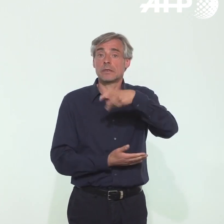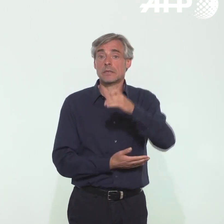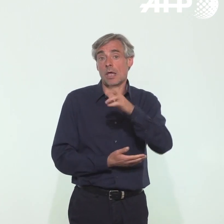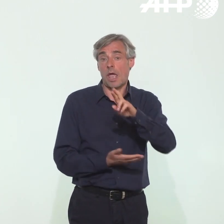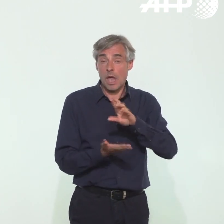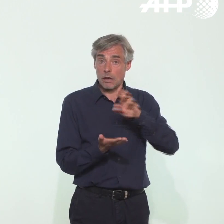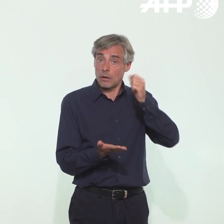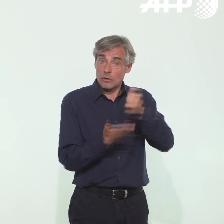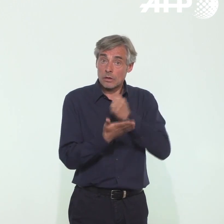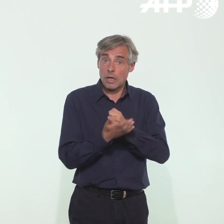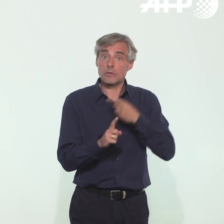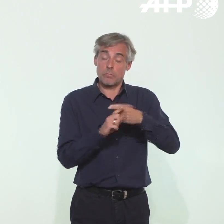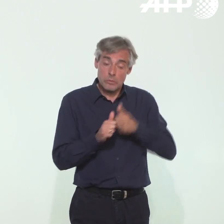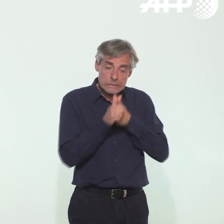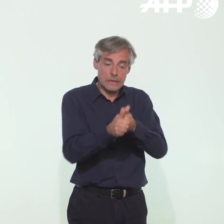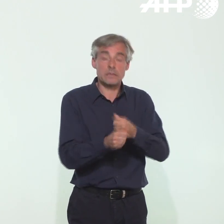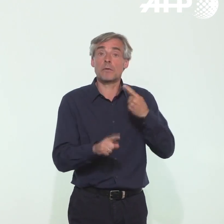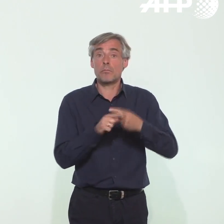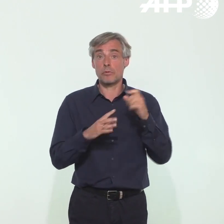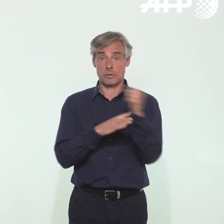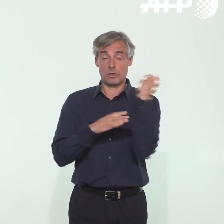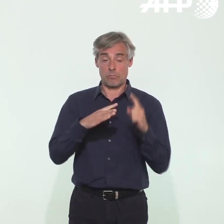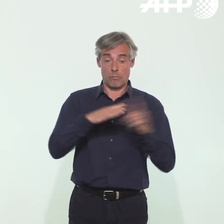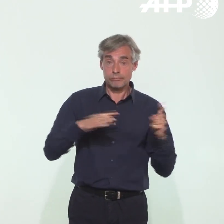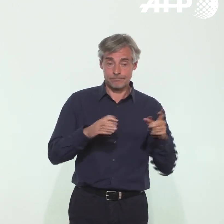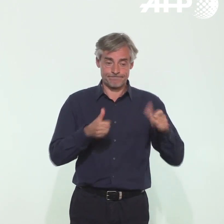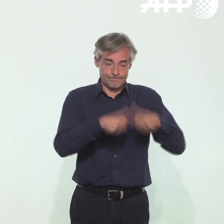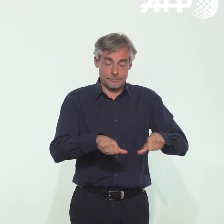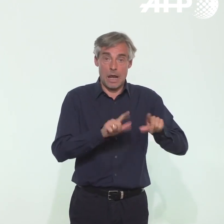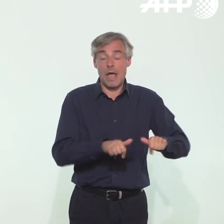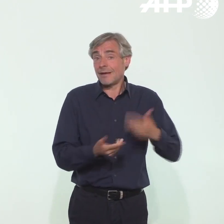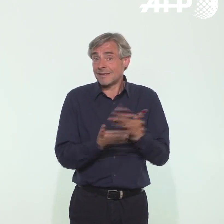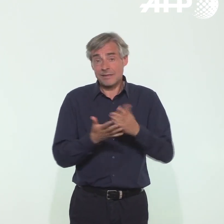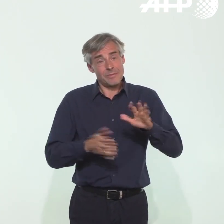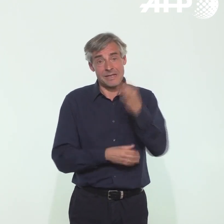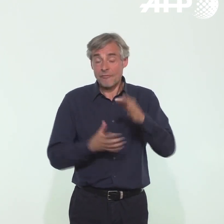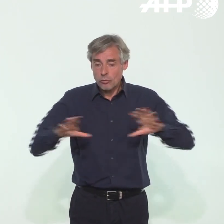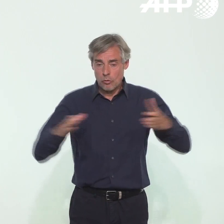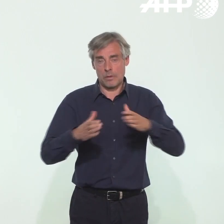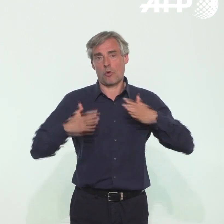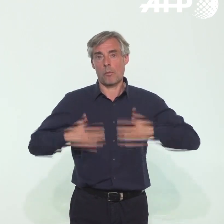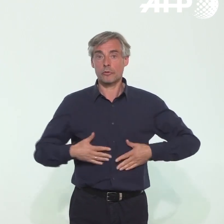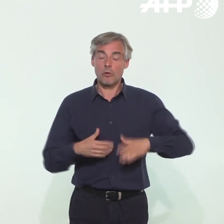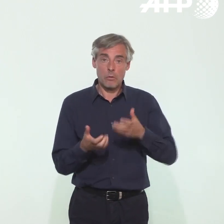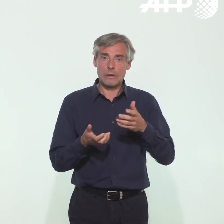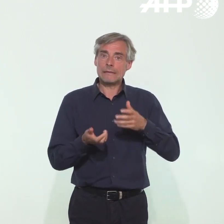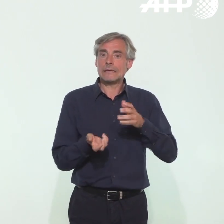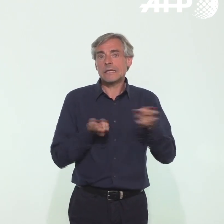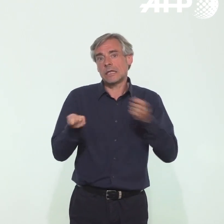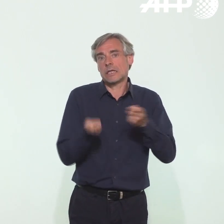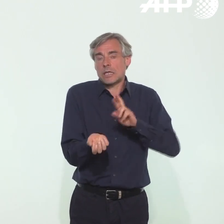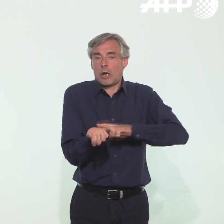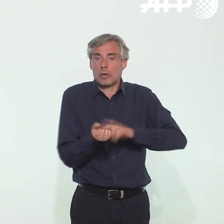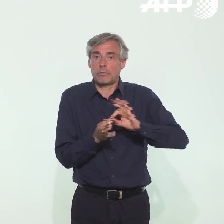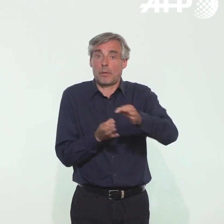de tracing et d'isolement. Et donc c'est notre comportement collectif, c'est le comportement de la France qui fait la vitesse épidémique, qui conditionne le